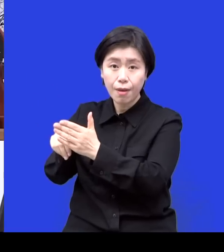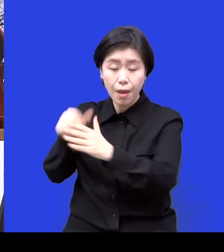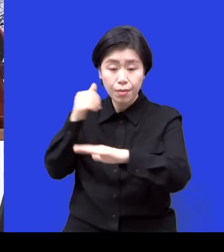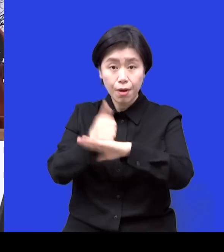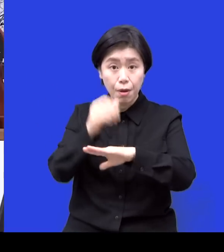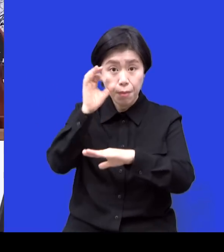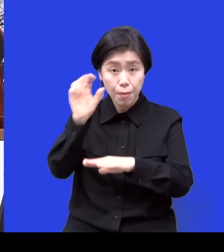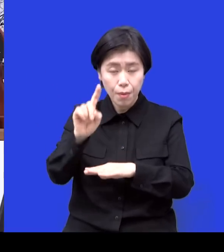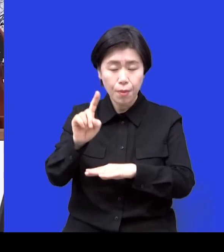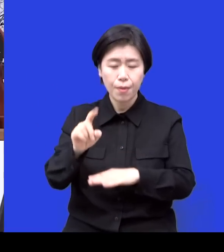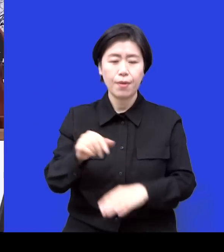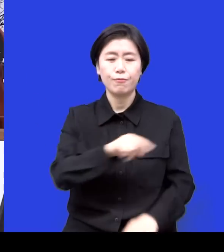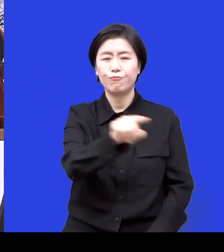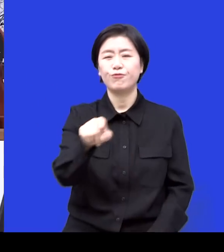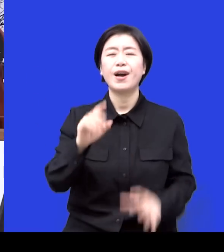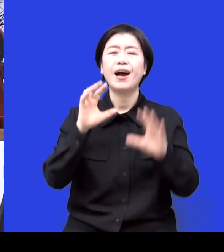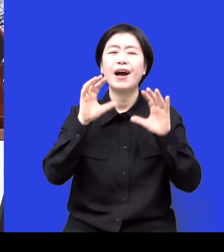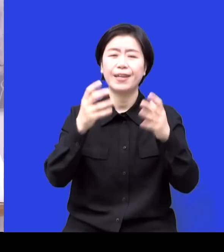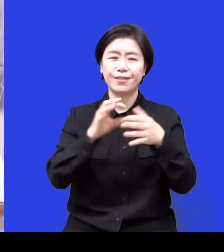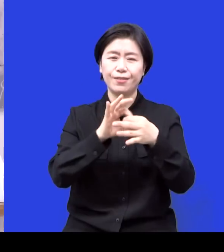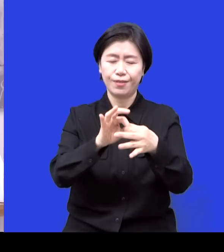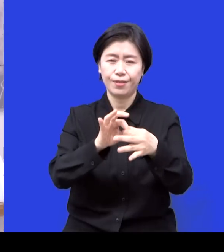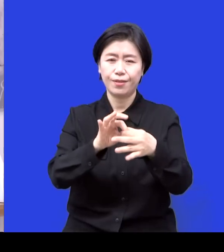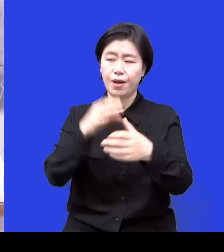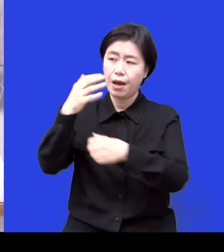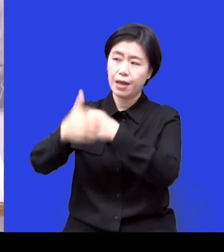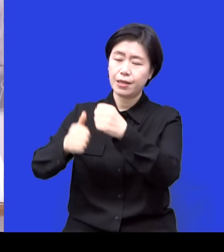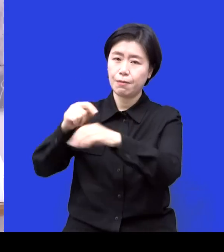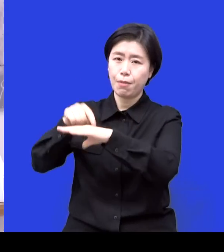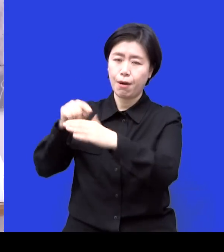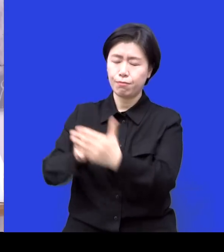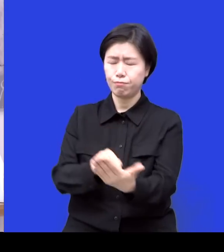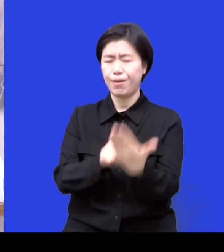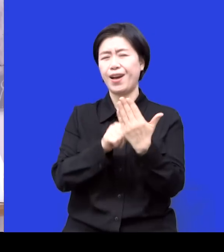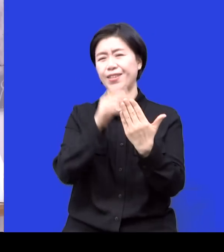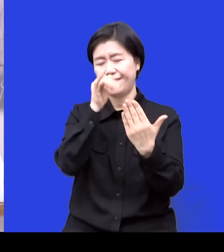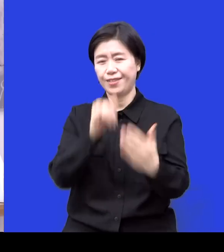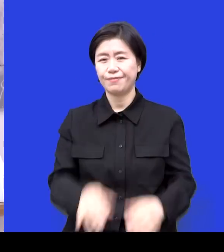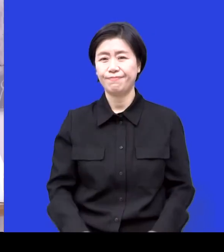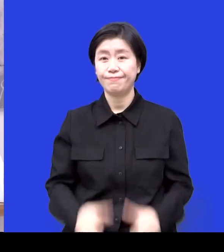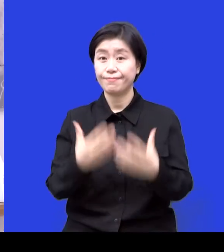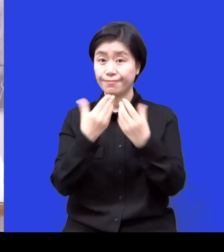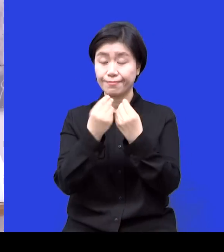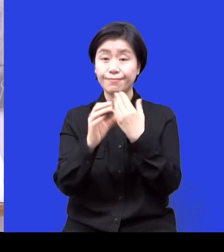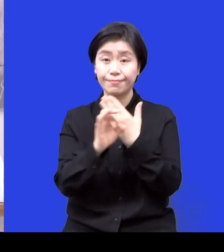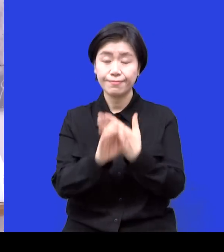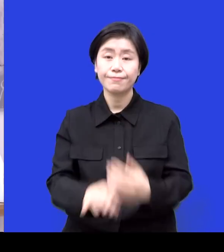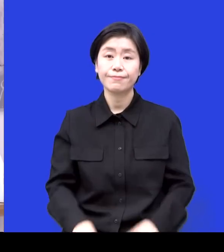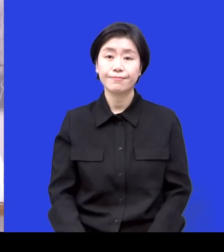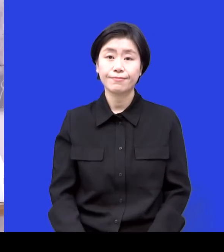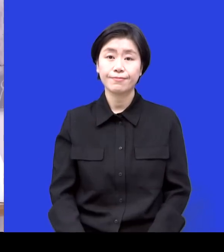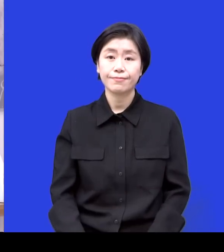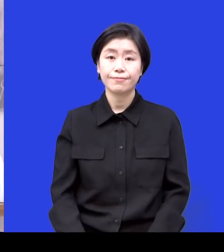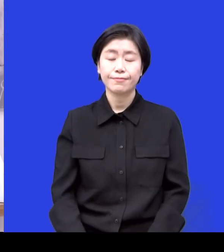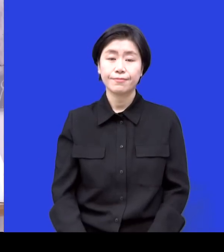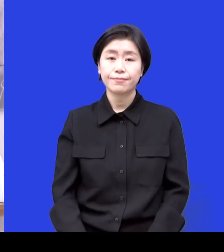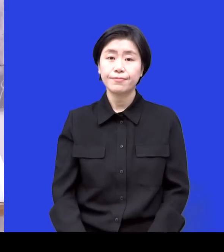그래서 예를 들면 아이들을 아이들이 제가 혹은 다른